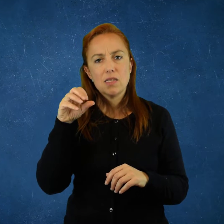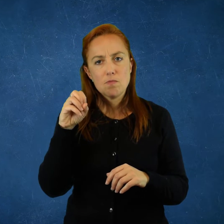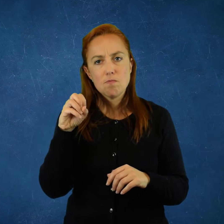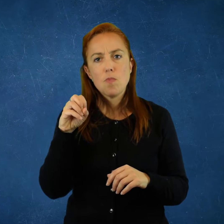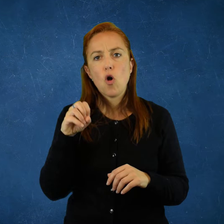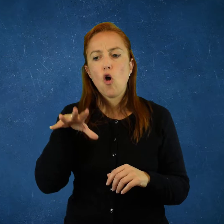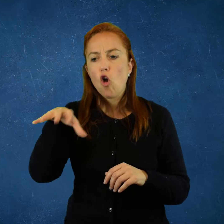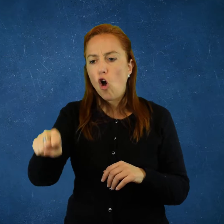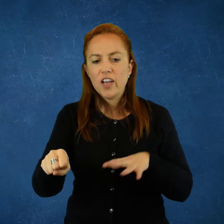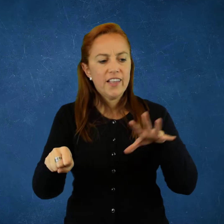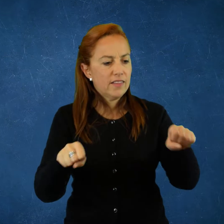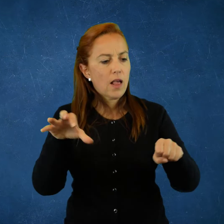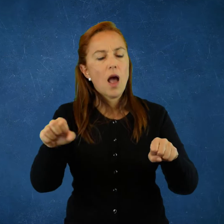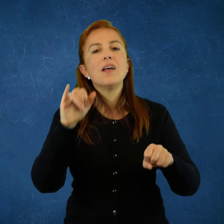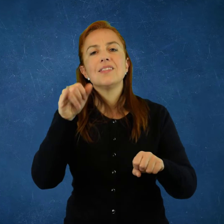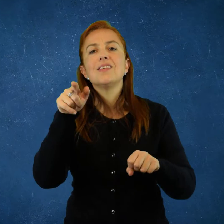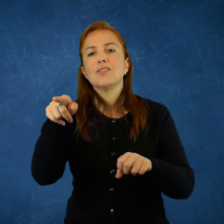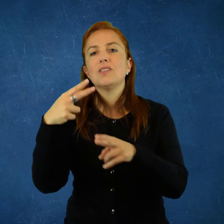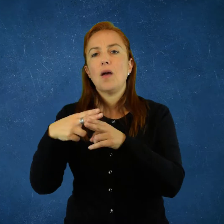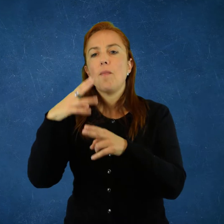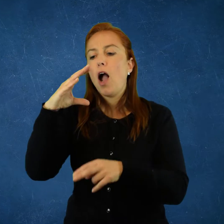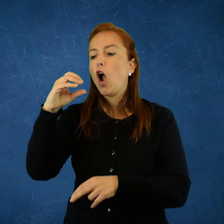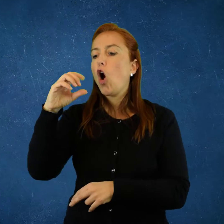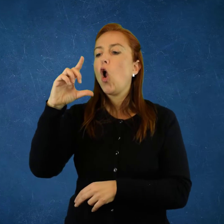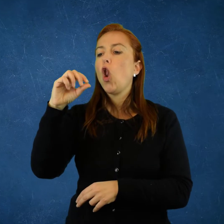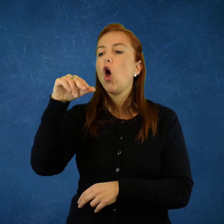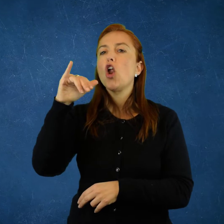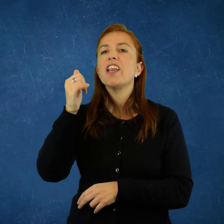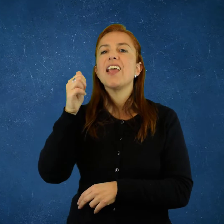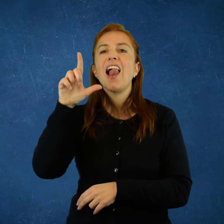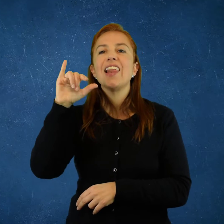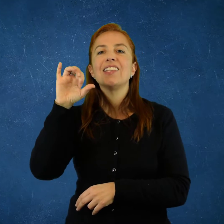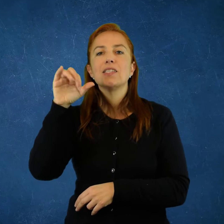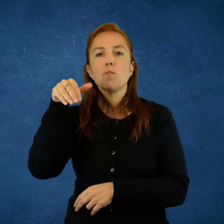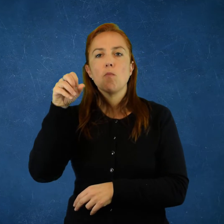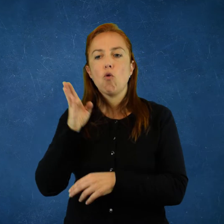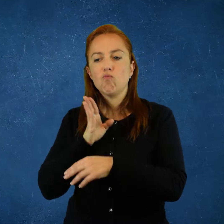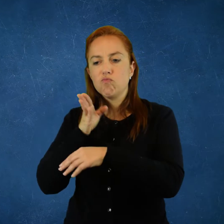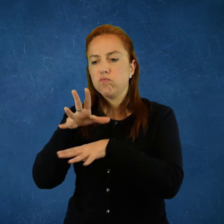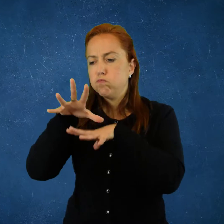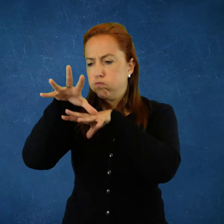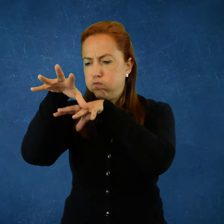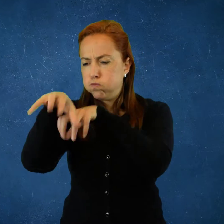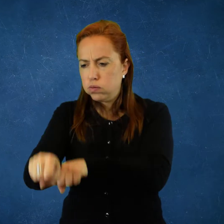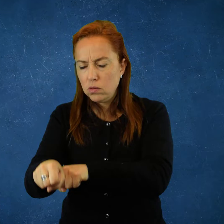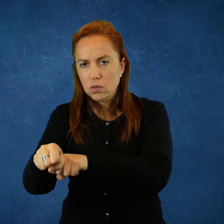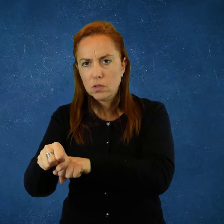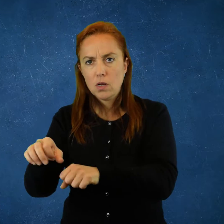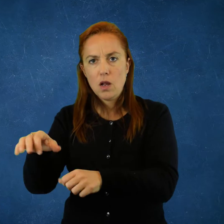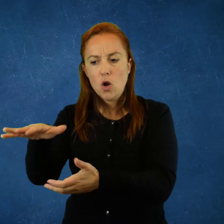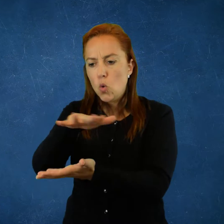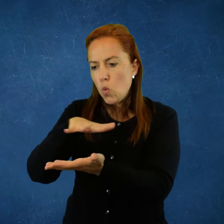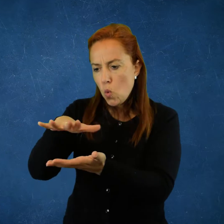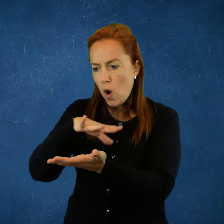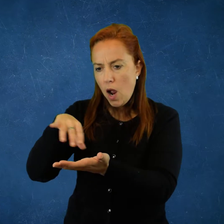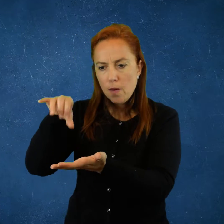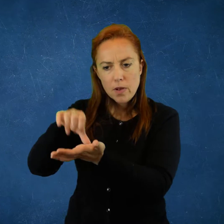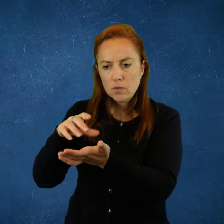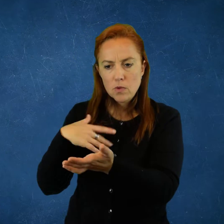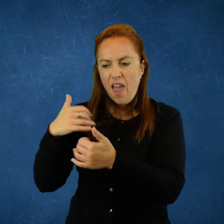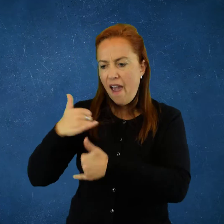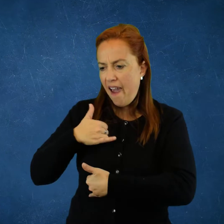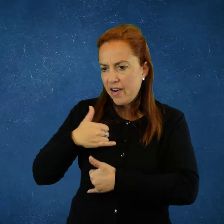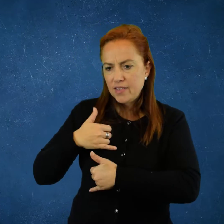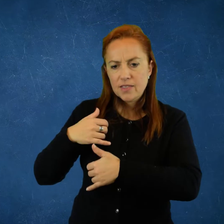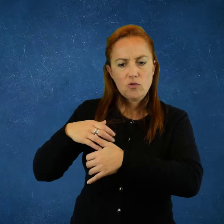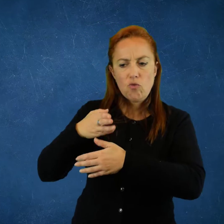imperialismo es conquista territorial, puede serlo, y a eso lo llamamos colonialismo. Porque se conquista, se penetra